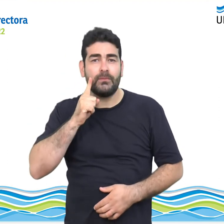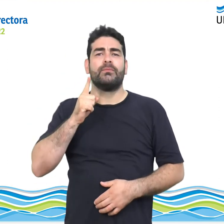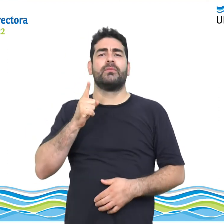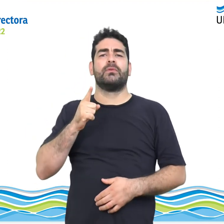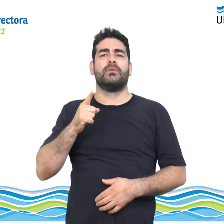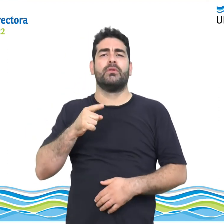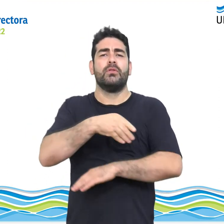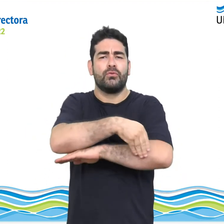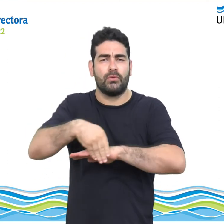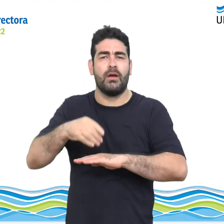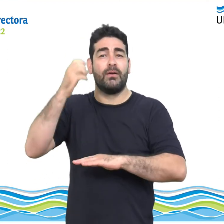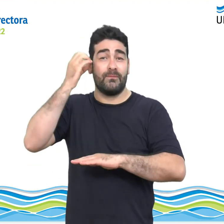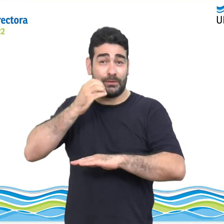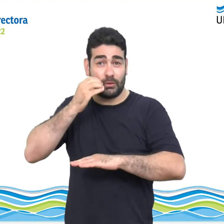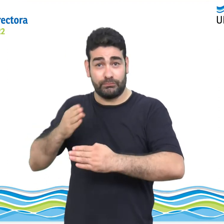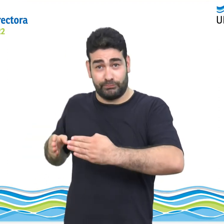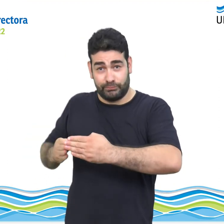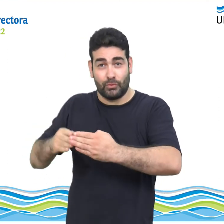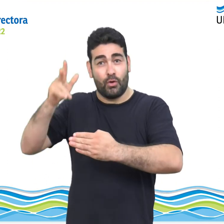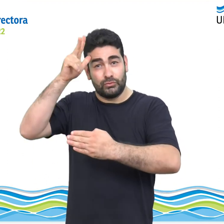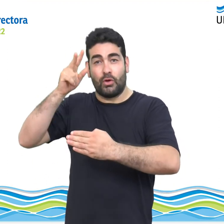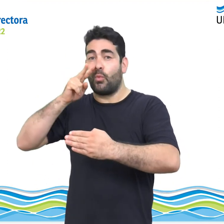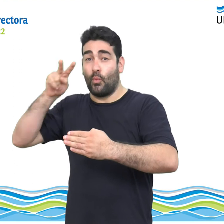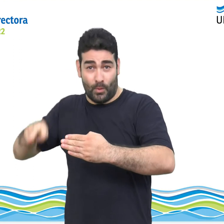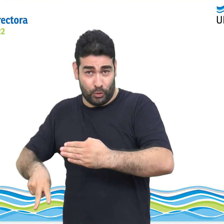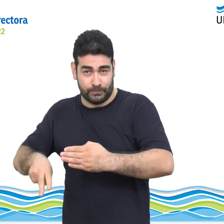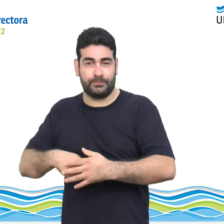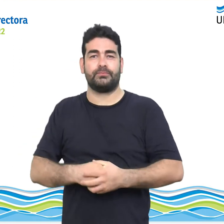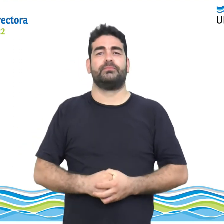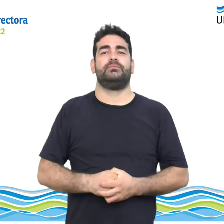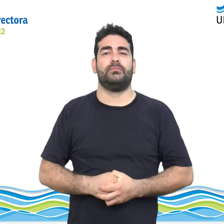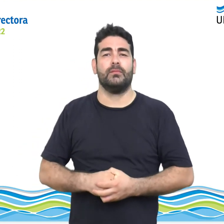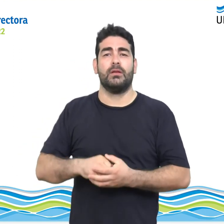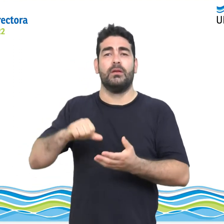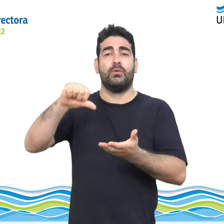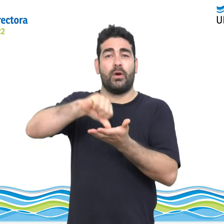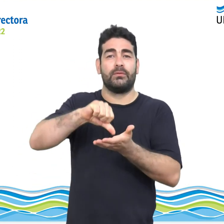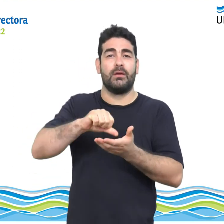y 8 de junio de la ciudad de Concepción del Uruguay, Entre Ríos.